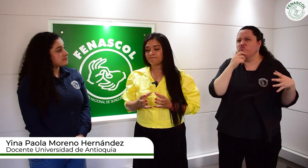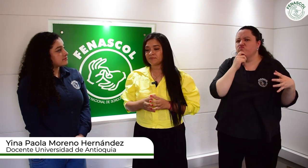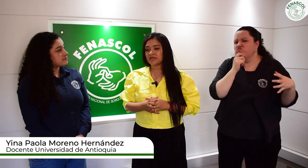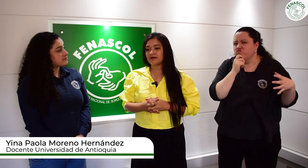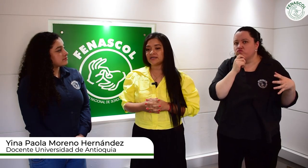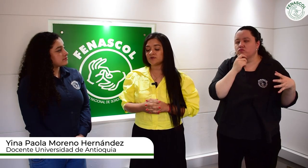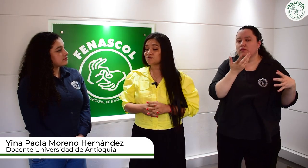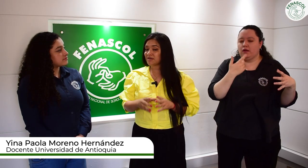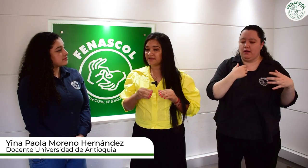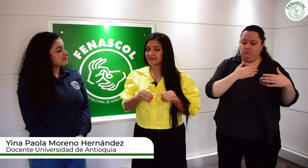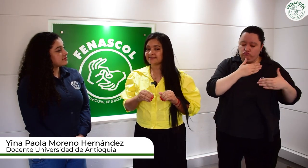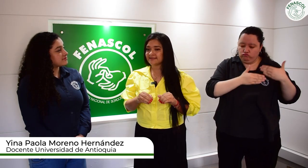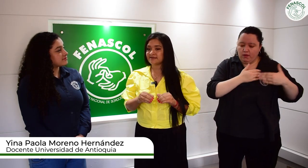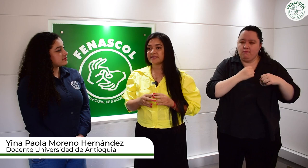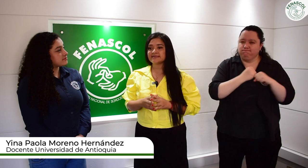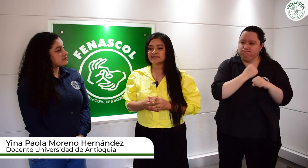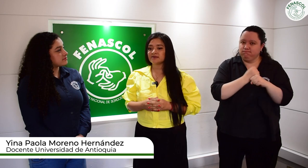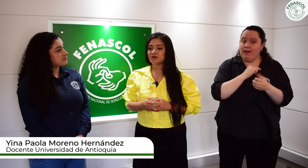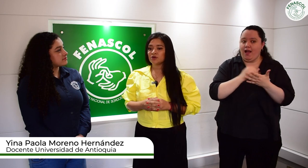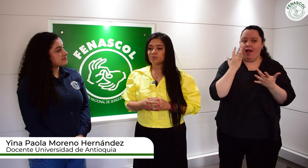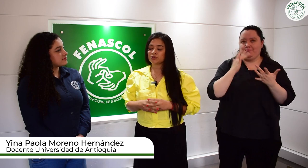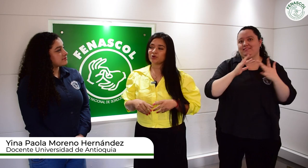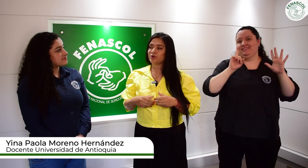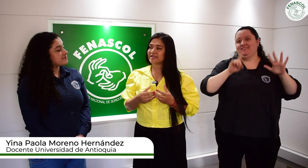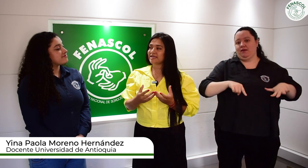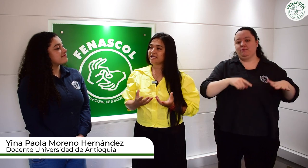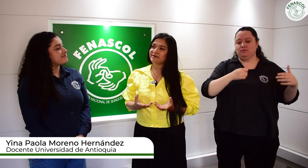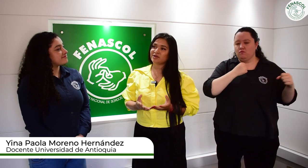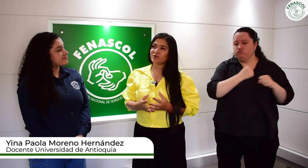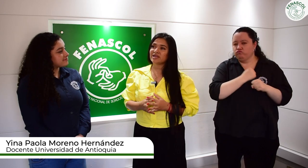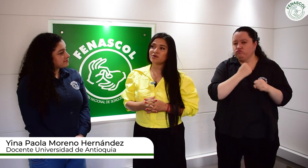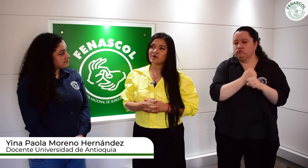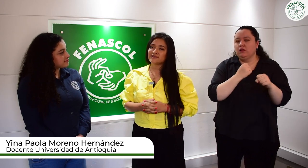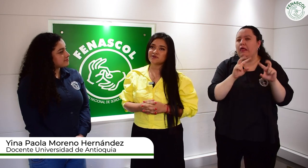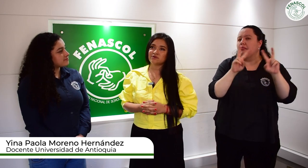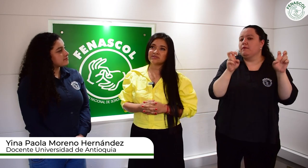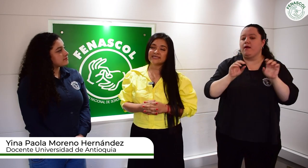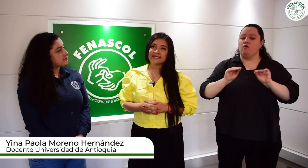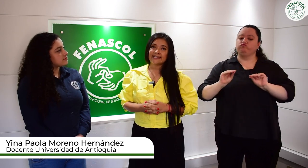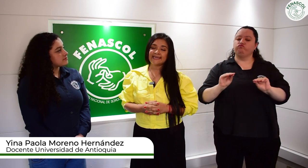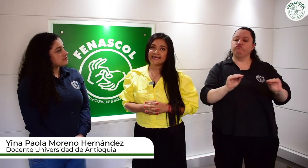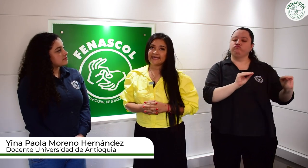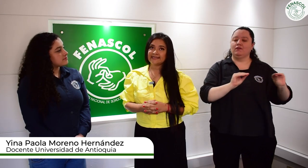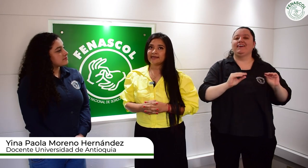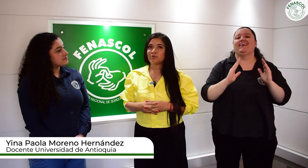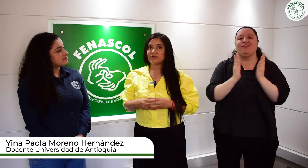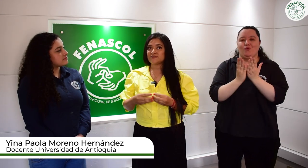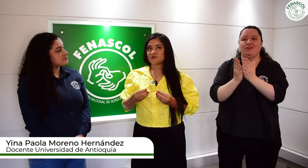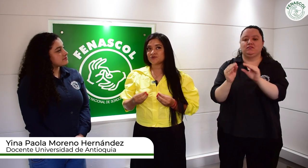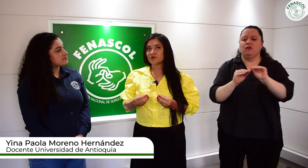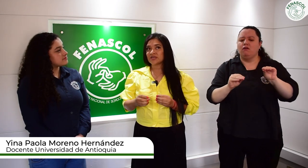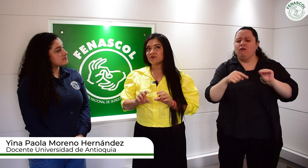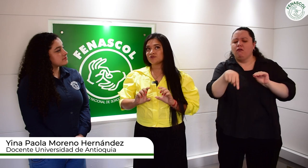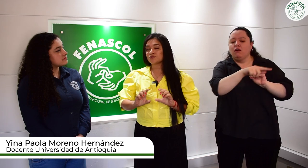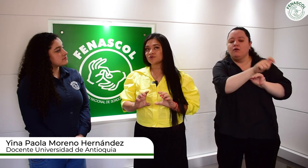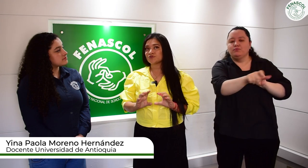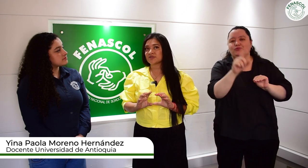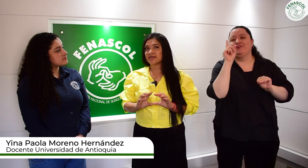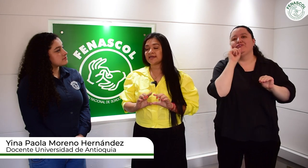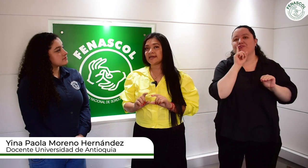Estamos trabajando justamente en este semestre por todo lo que tiene que ver con la educación de la población sorda. Hay unos cursos que